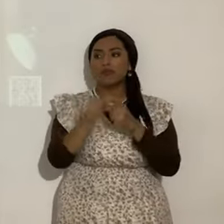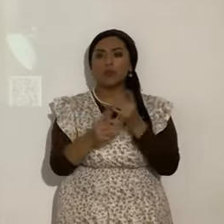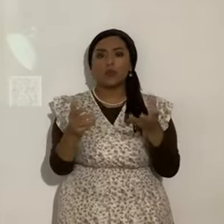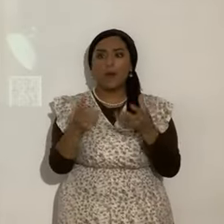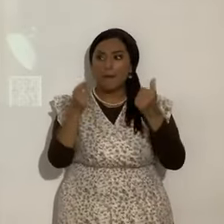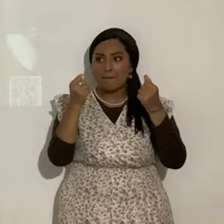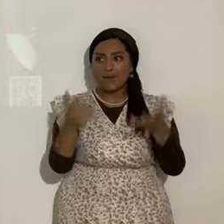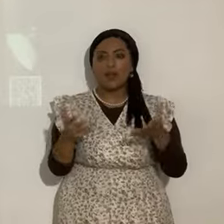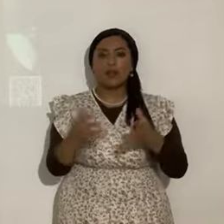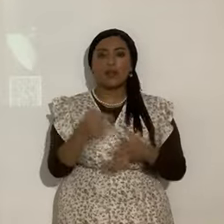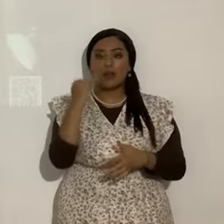habría dicho a medias,